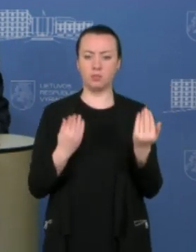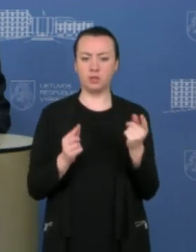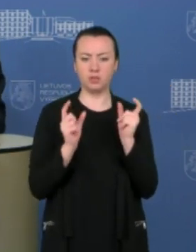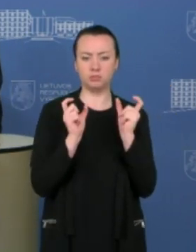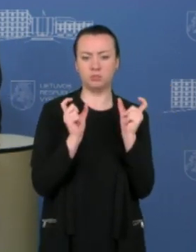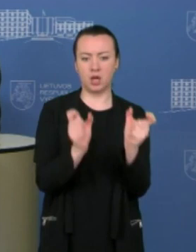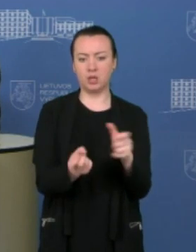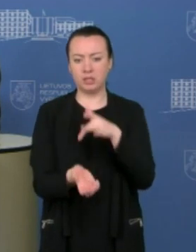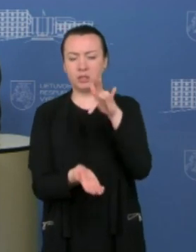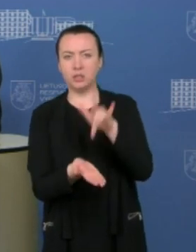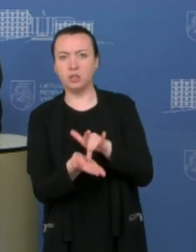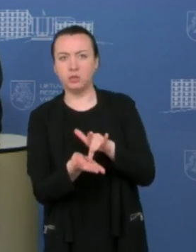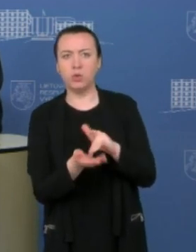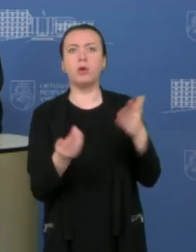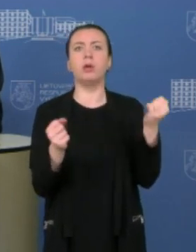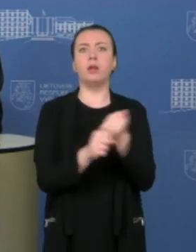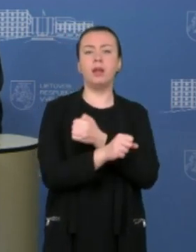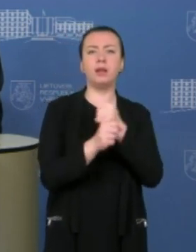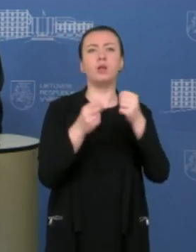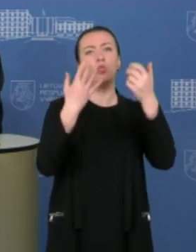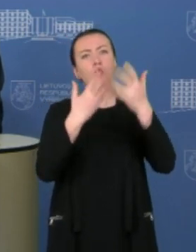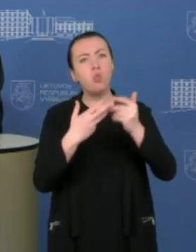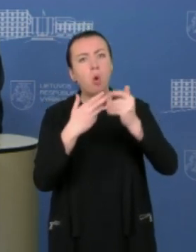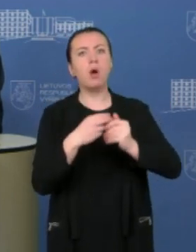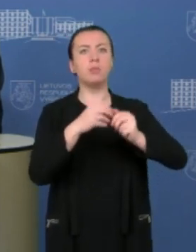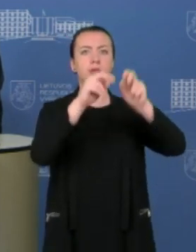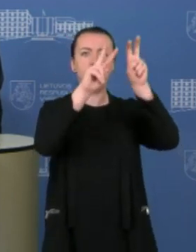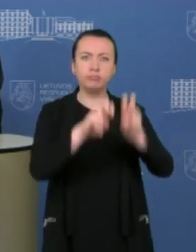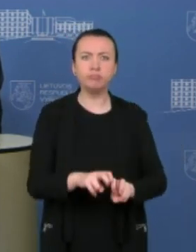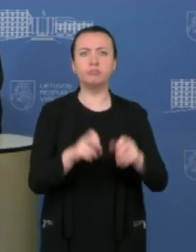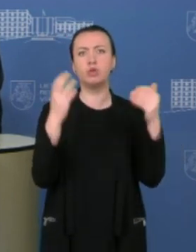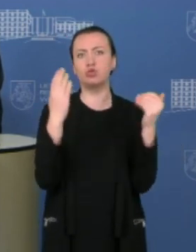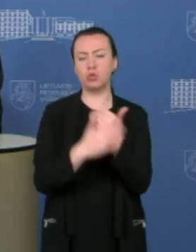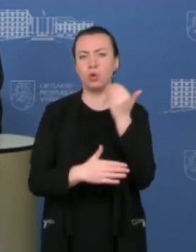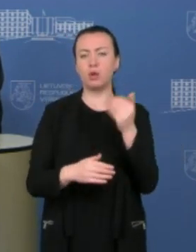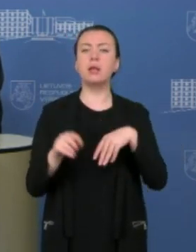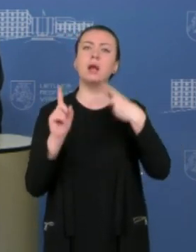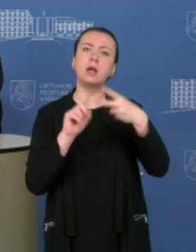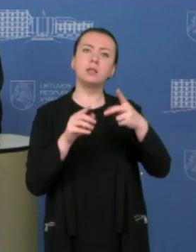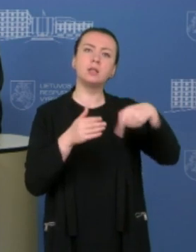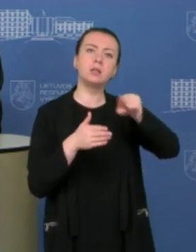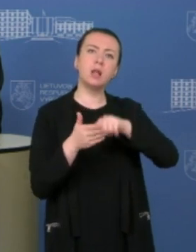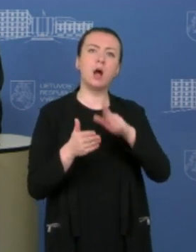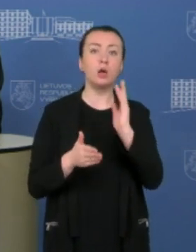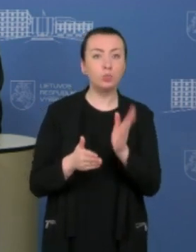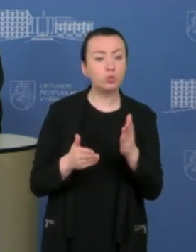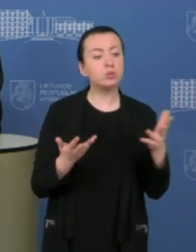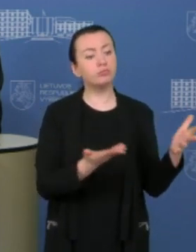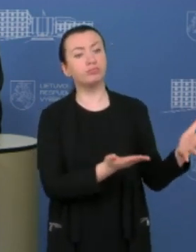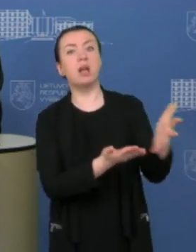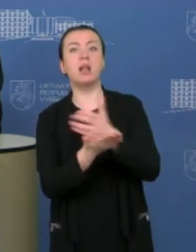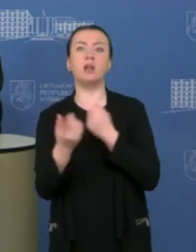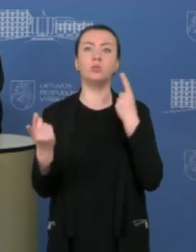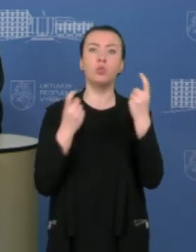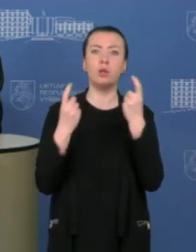toks detalesnis duomenų rinkimas? Ir dar kitas klausimas, ar bus renkami duomenis ir apie skiepiamus